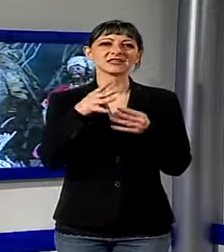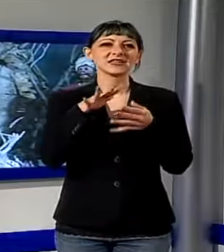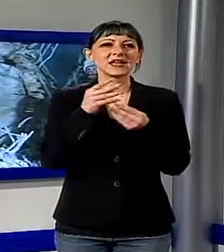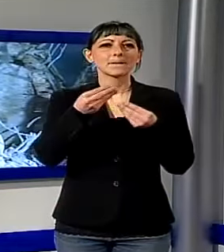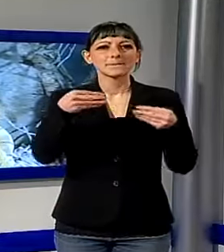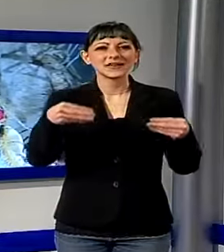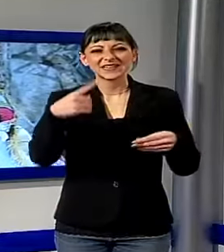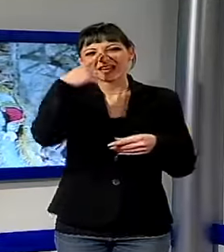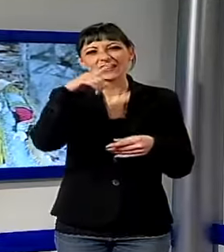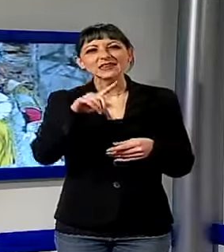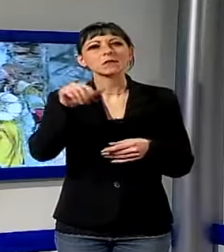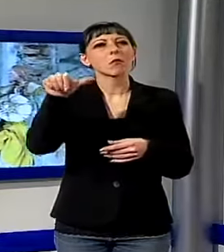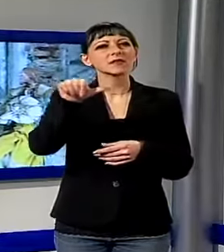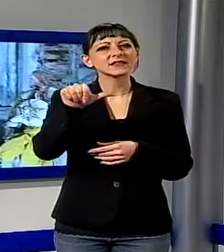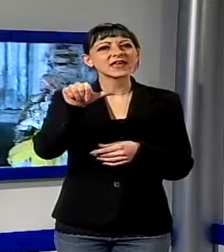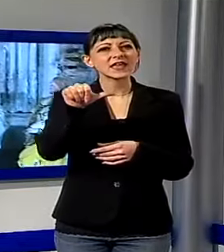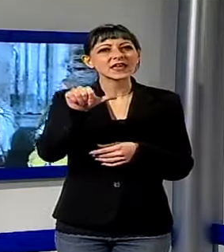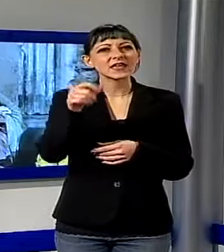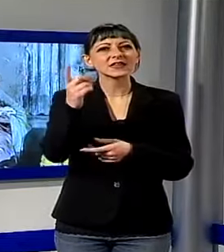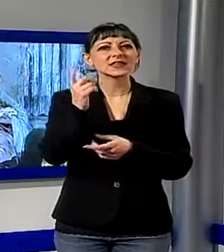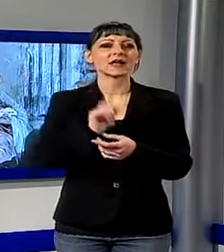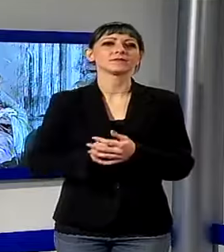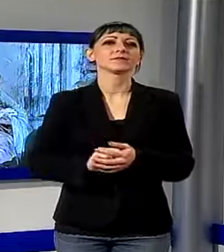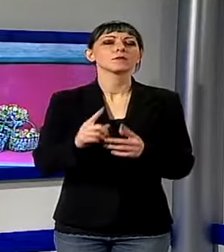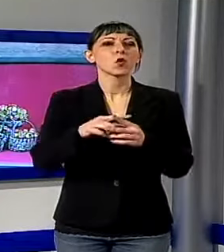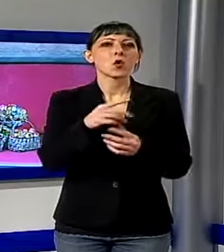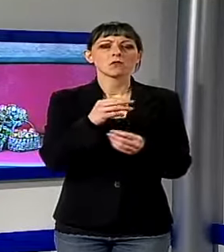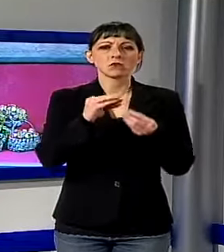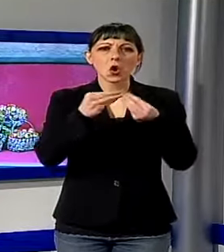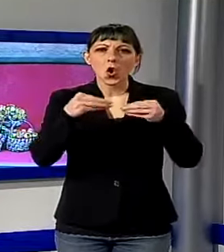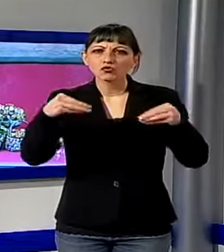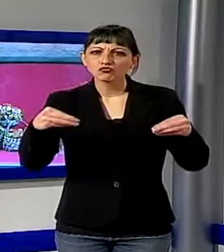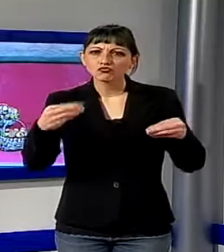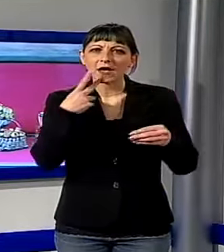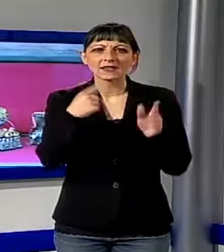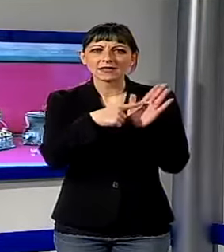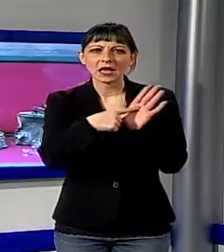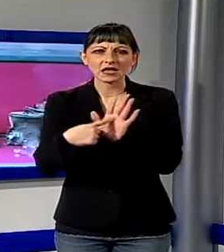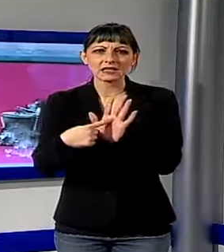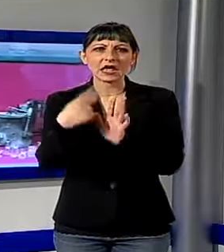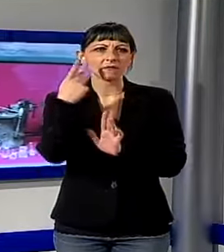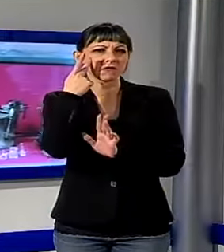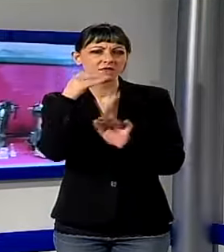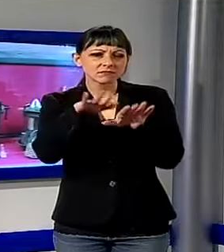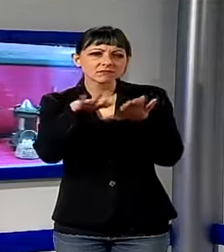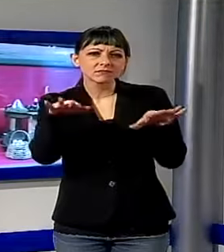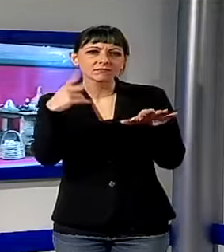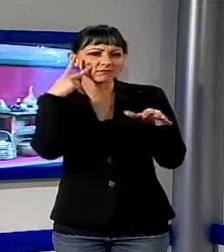da Como estremamente realistica anche l'oggettistica di cui alcuni esempi trovano spazio in una teca appositamente allestita